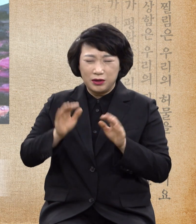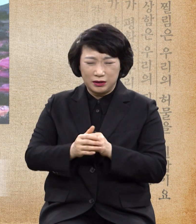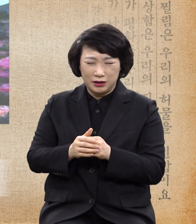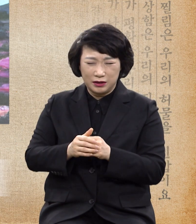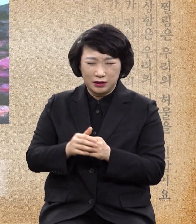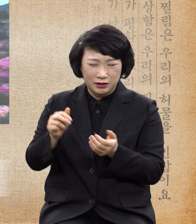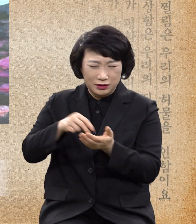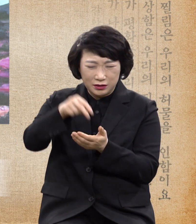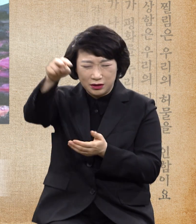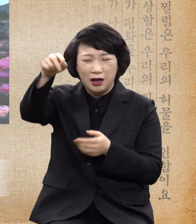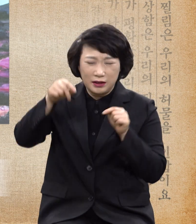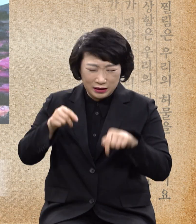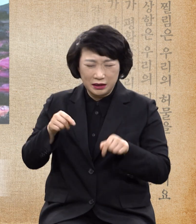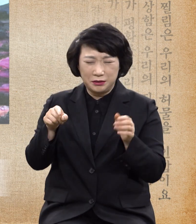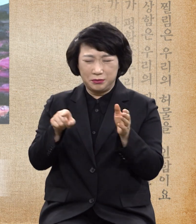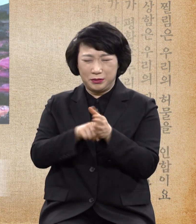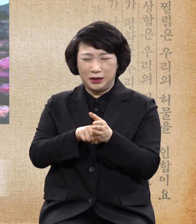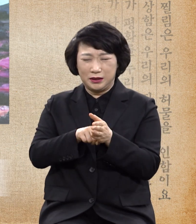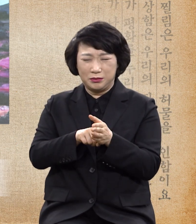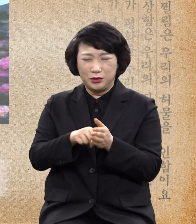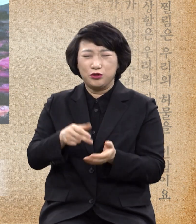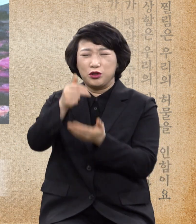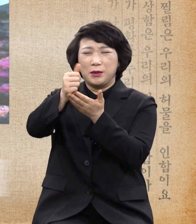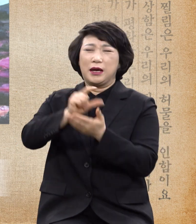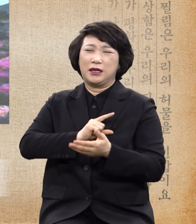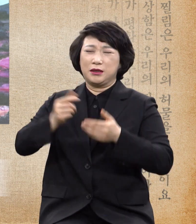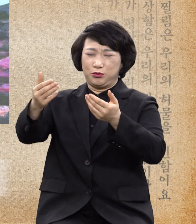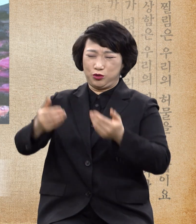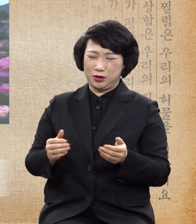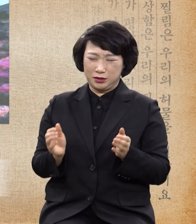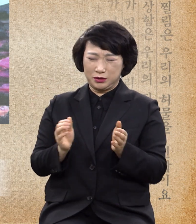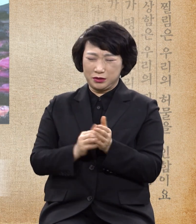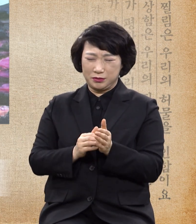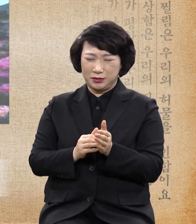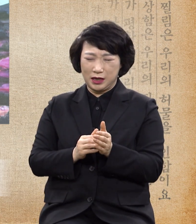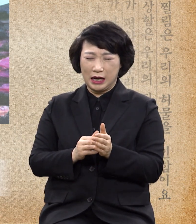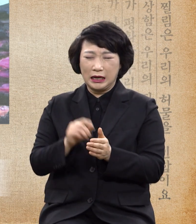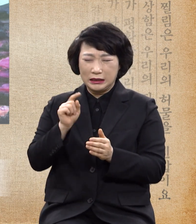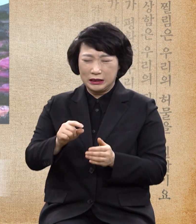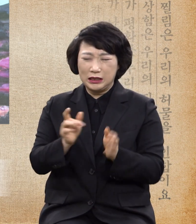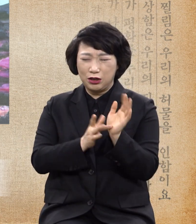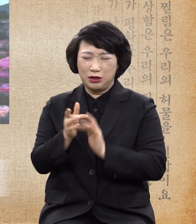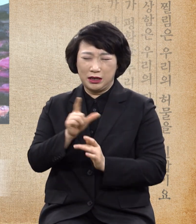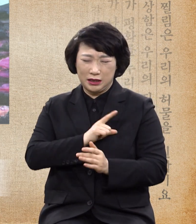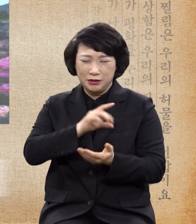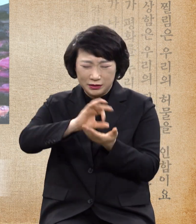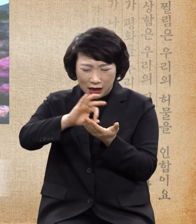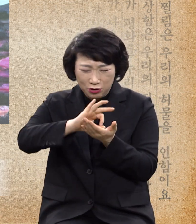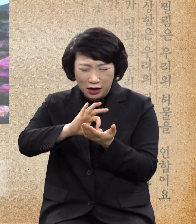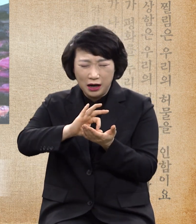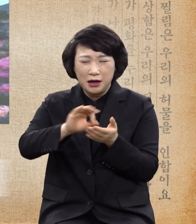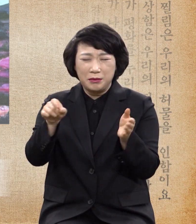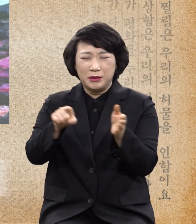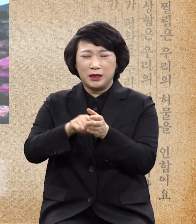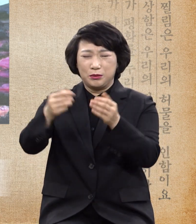이름입니다 이 이름을 사용할 믿음을 주시옵시고